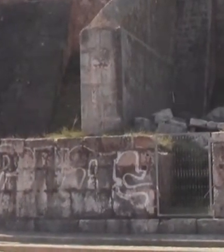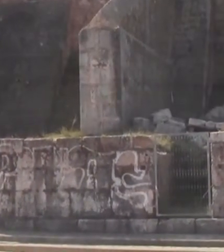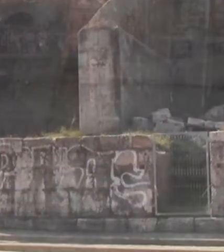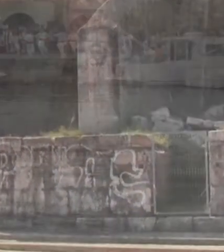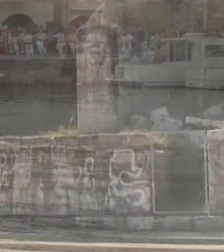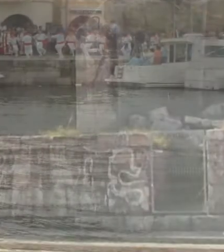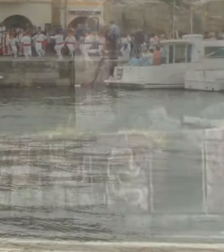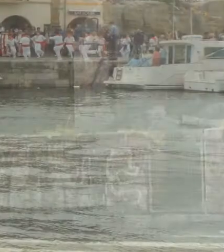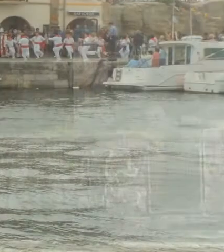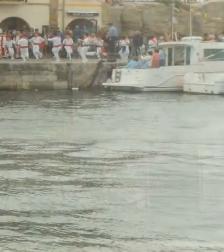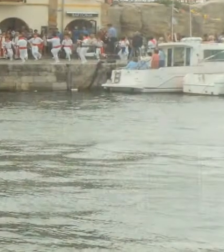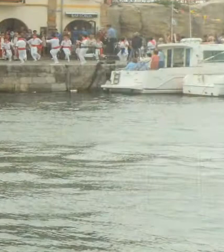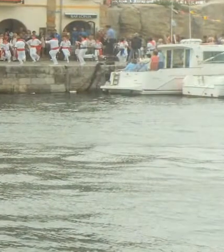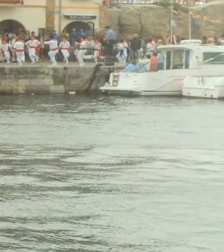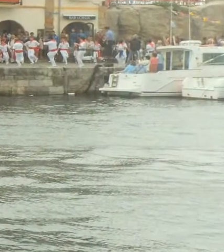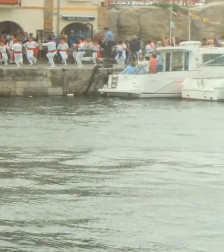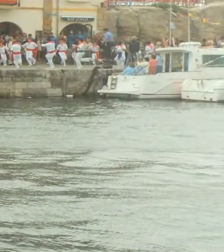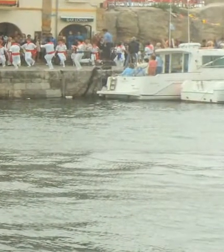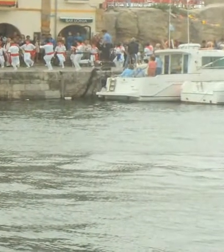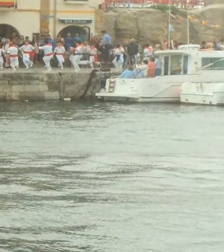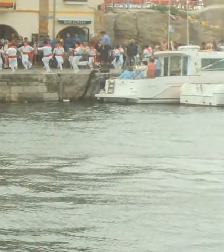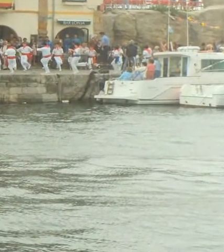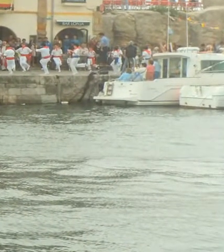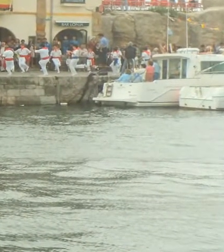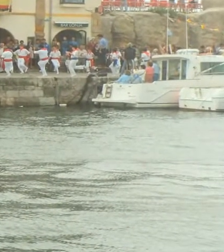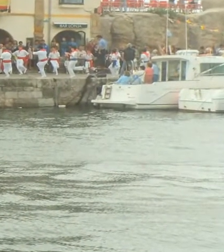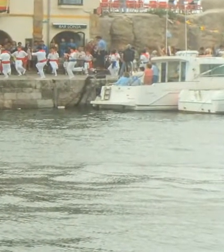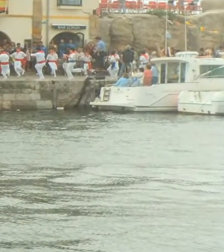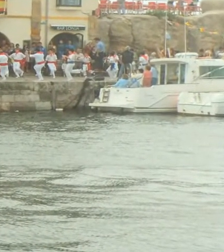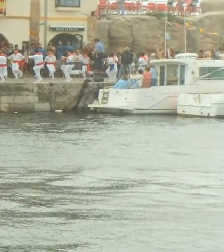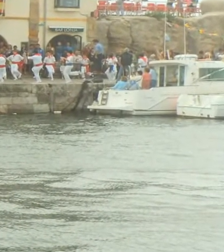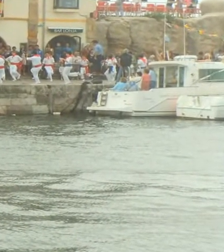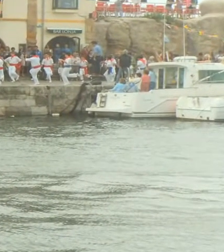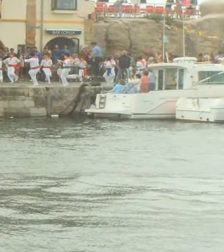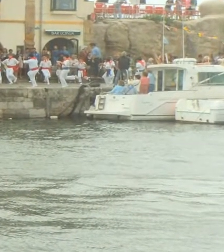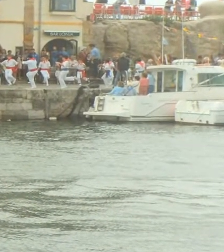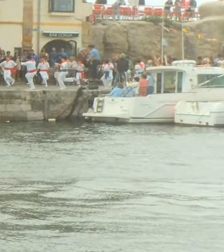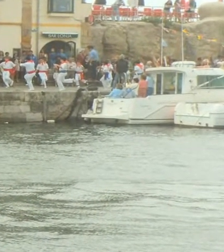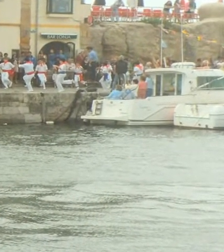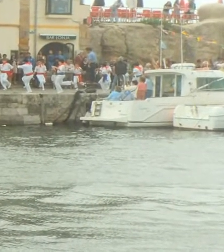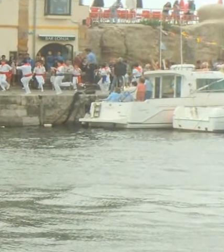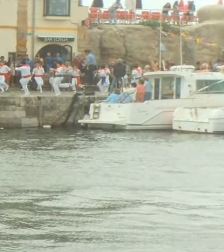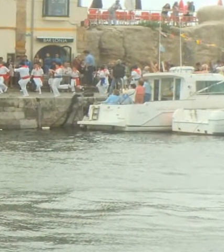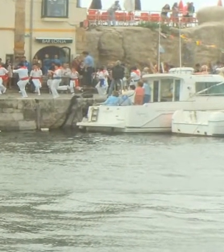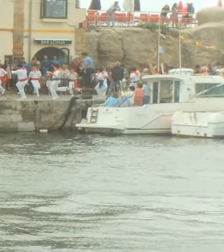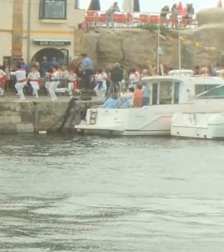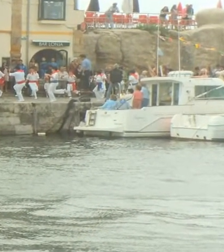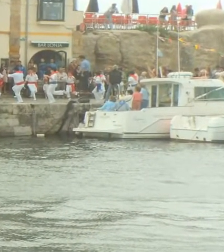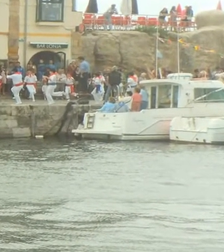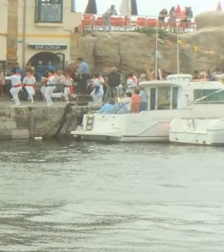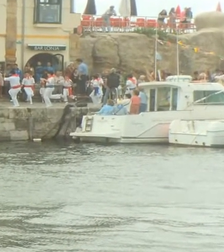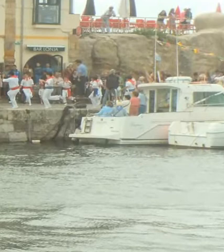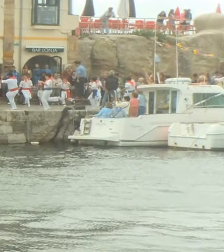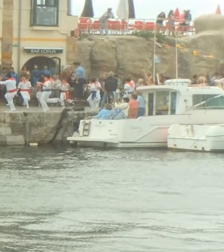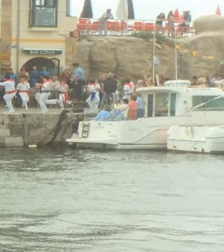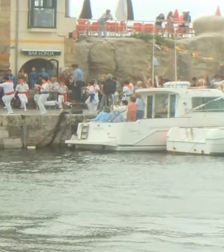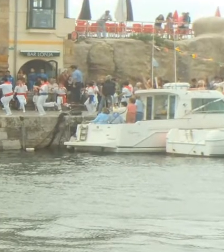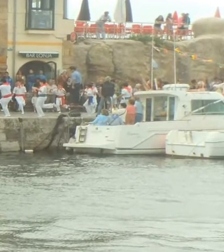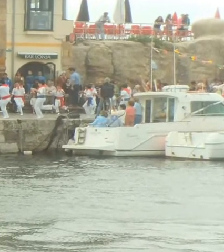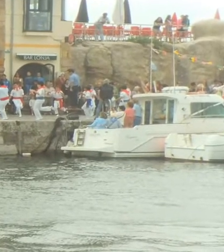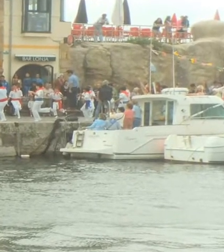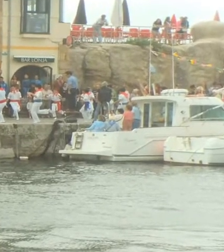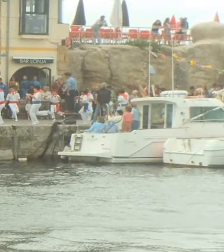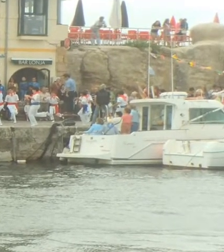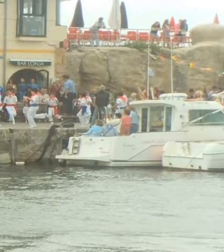Desde el siglo XVI, la actividad pesquera se organiza mediante la cofradía de pescadores, llamada Santo Cristo del Amparo, que hoy día recibe en la